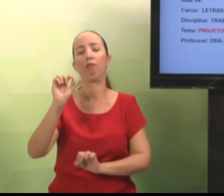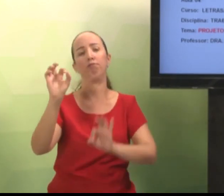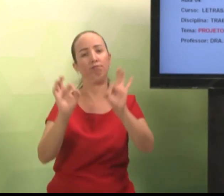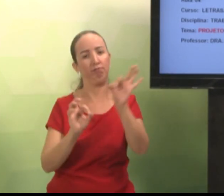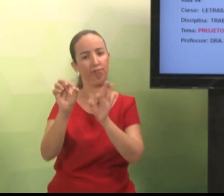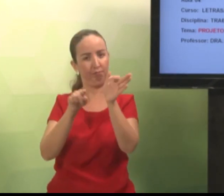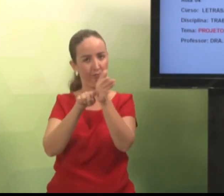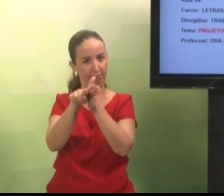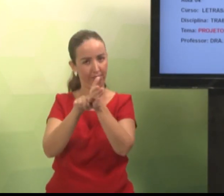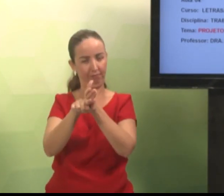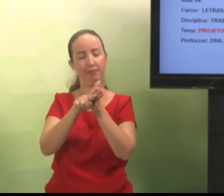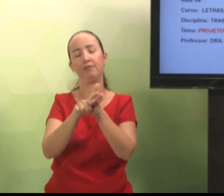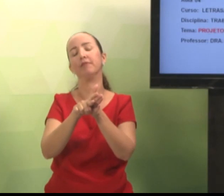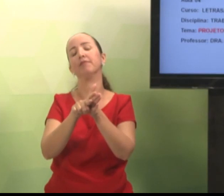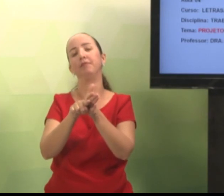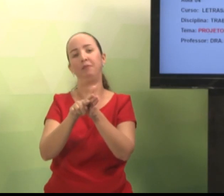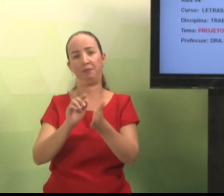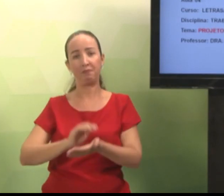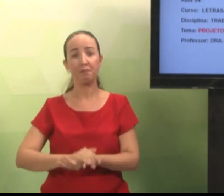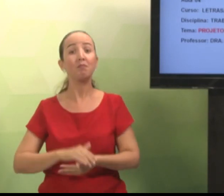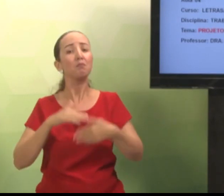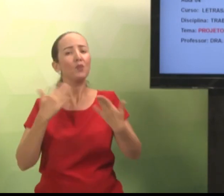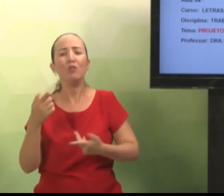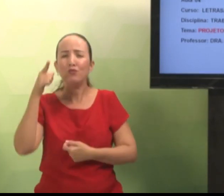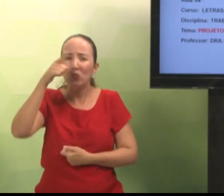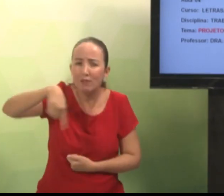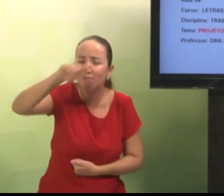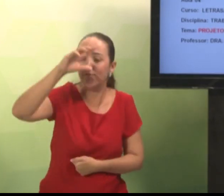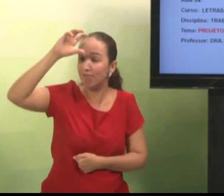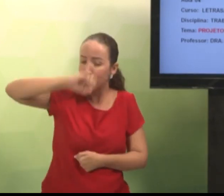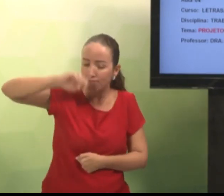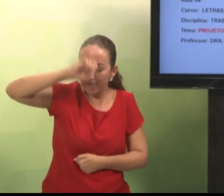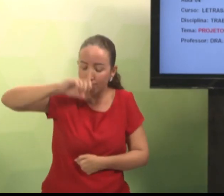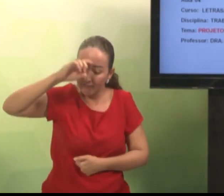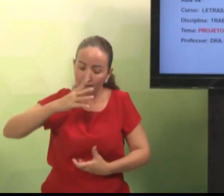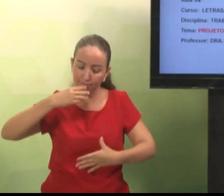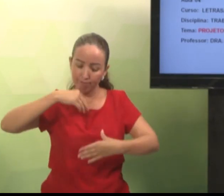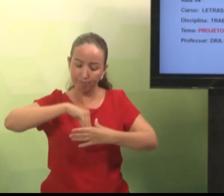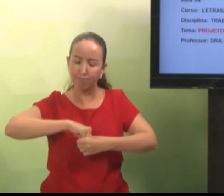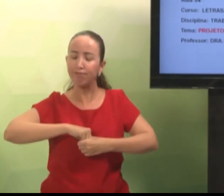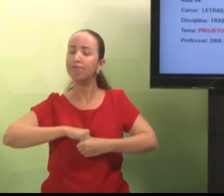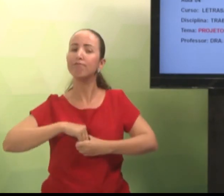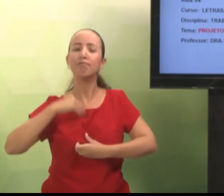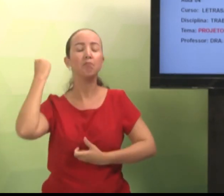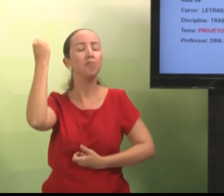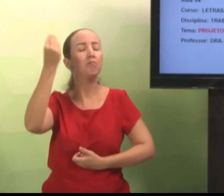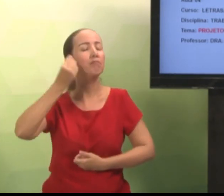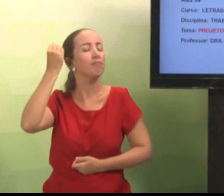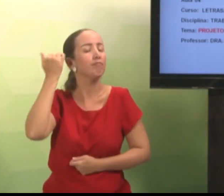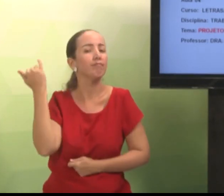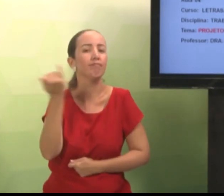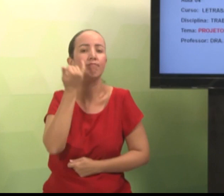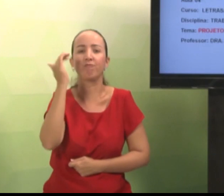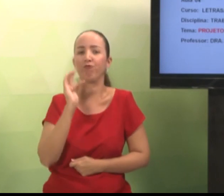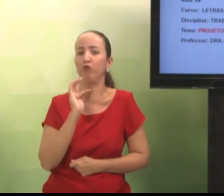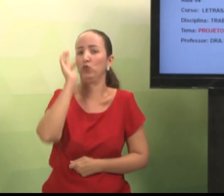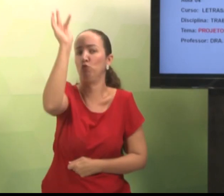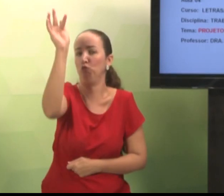isso vai ser necessário nessa disciplina, para o desenvolvimento dessa pesquisa. Então, vocês vão aprender, vão ter experiências